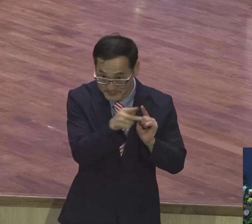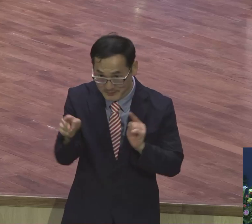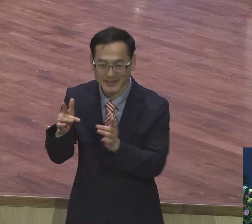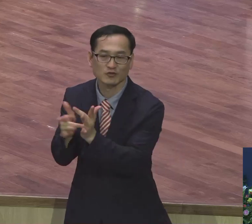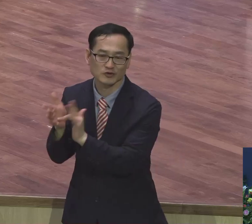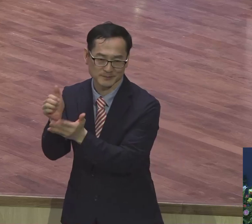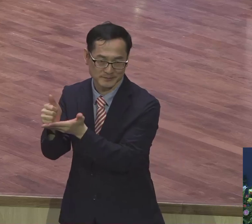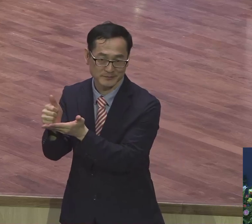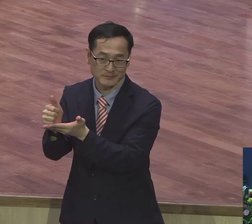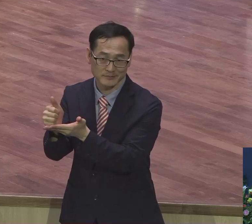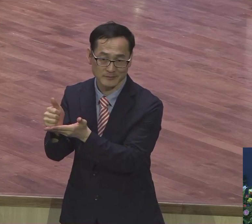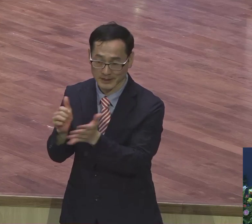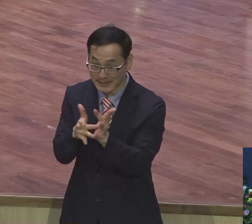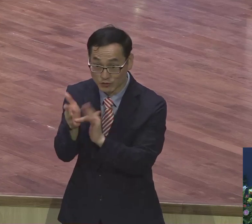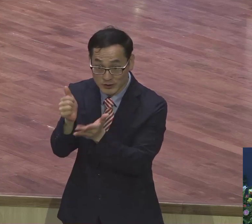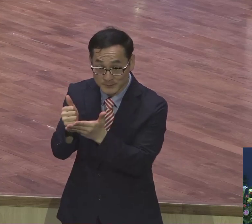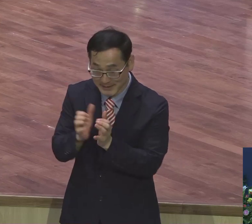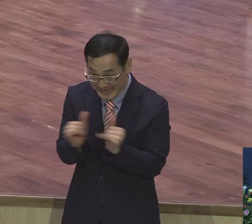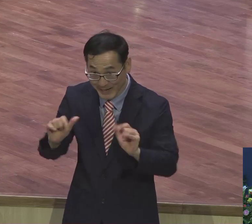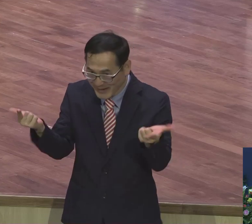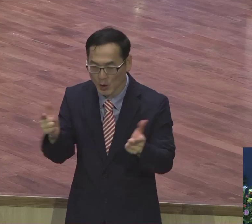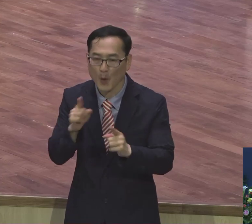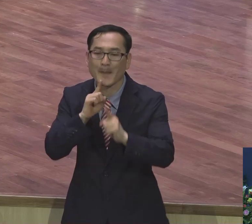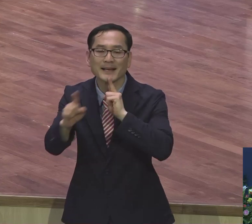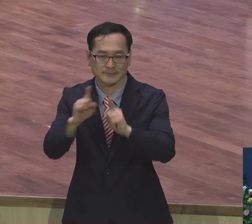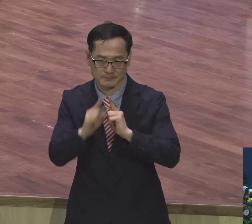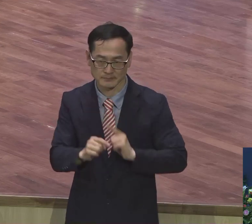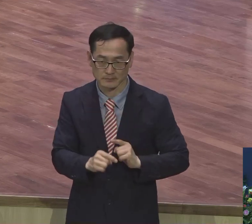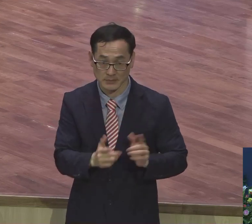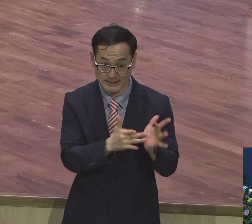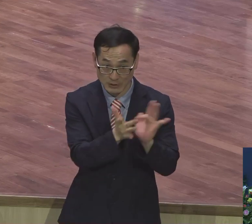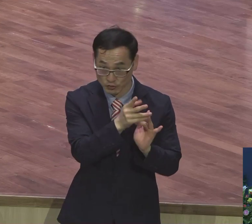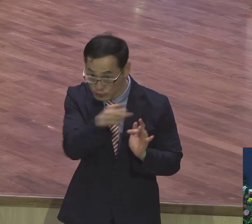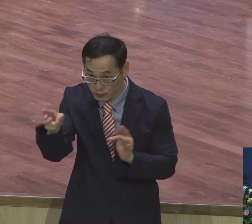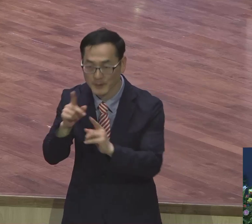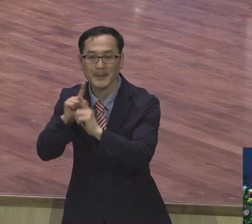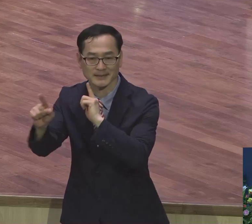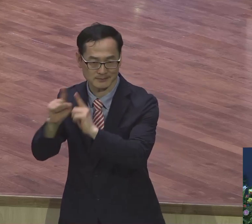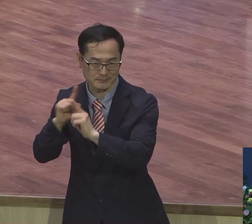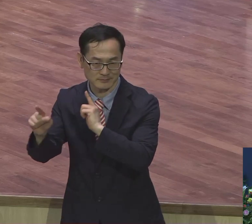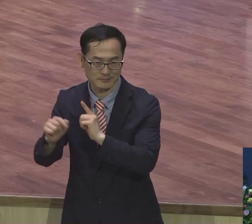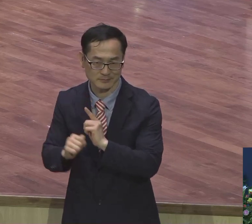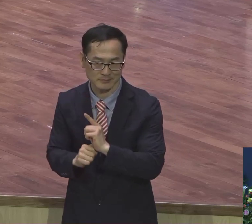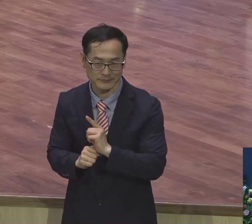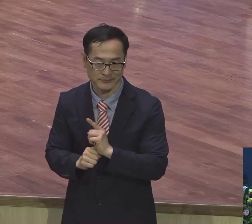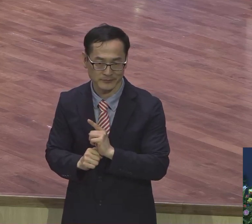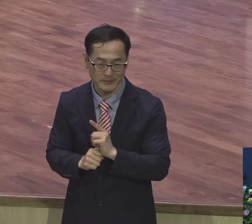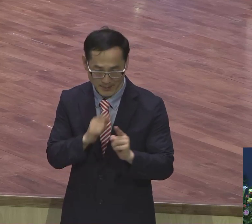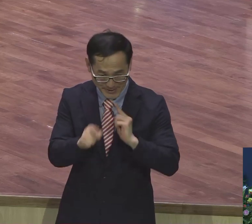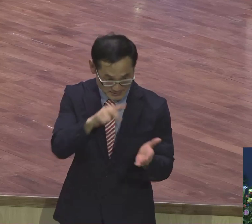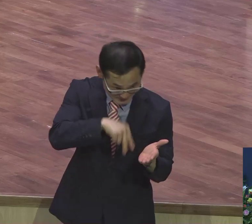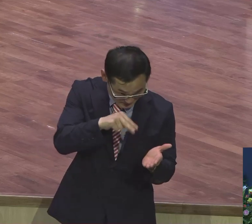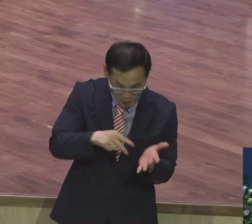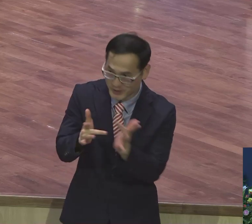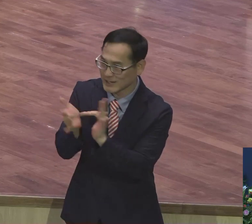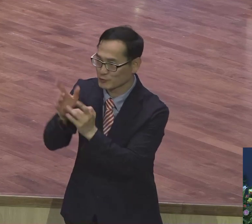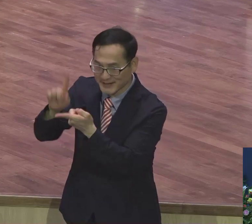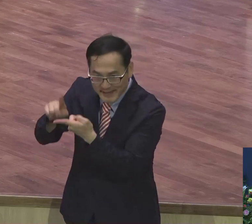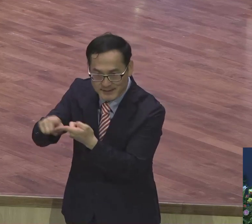아니에요. 예수 그리스도는 말씀이에요. 그래서 말씀을 읽는다 이 말은 예수 그리스도를 읽는 거예요.